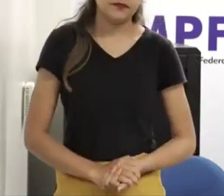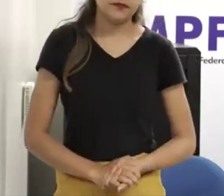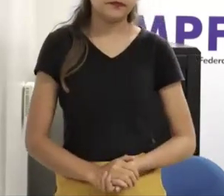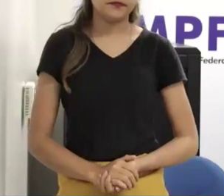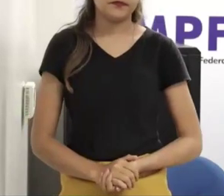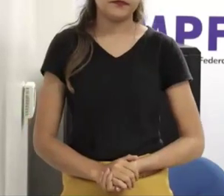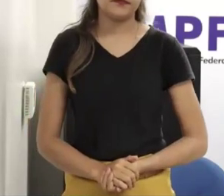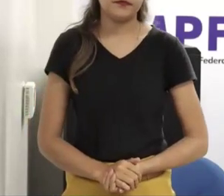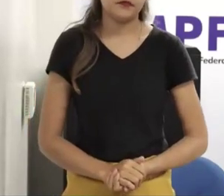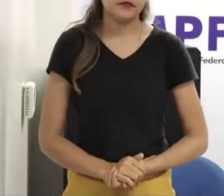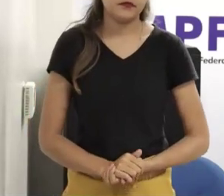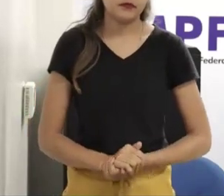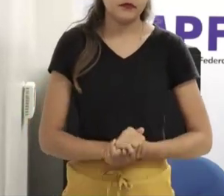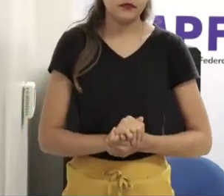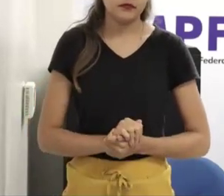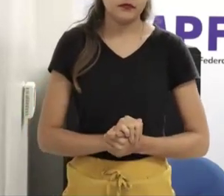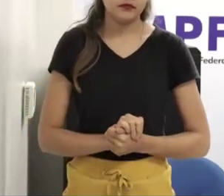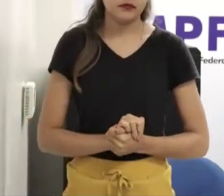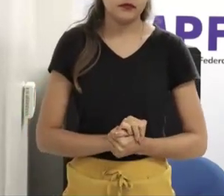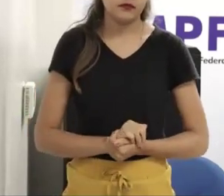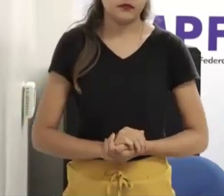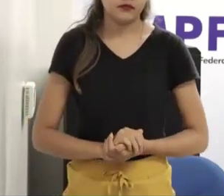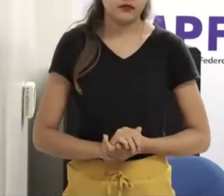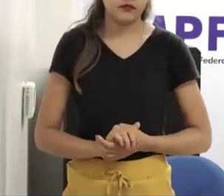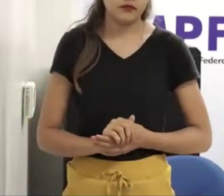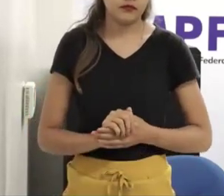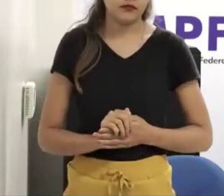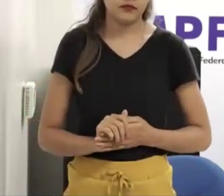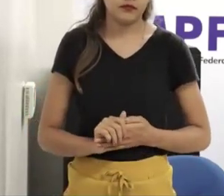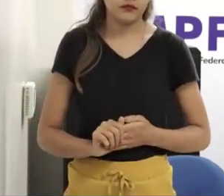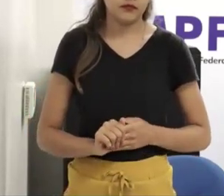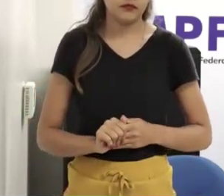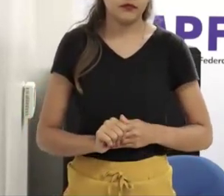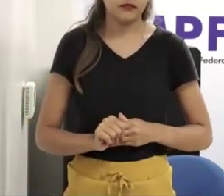até para dar mais substrato, em termos de pesquisa,